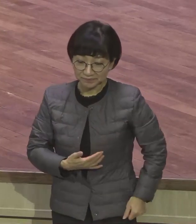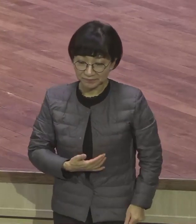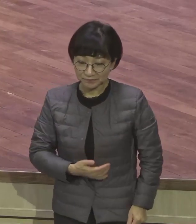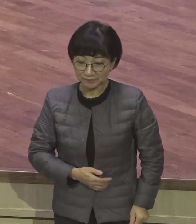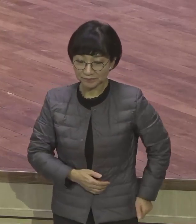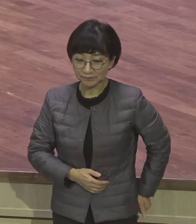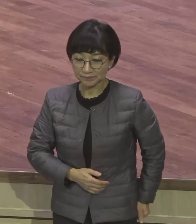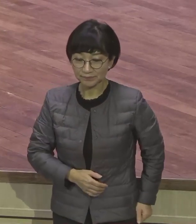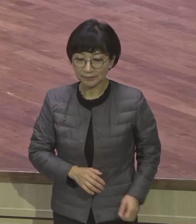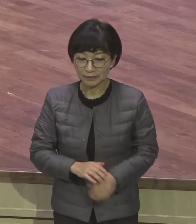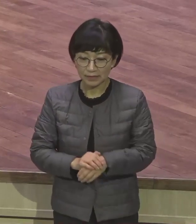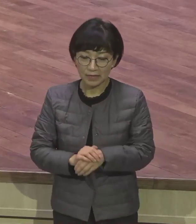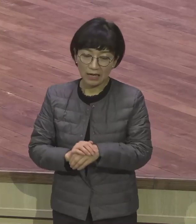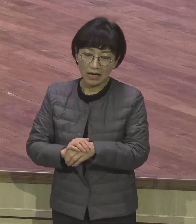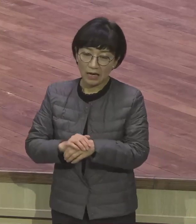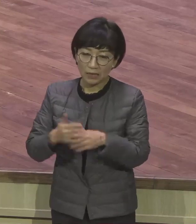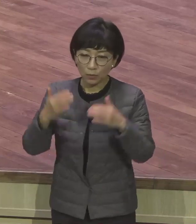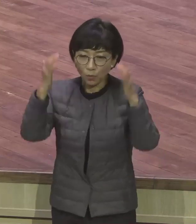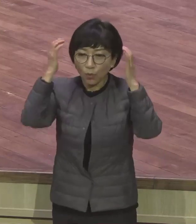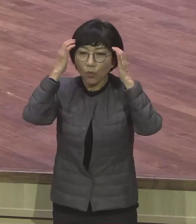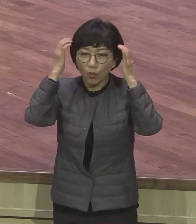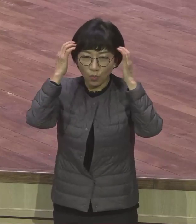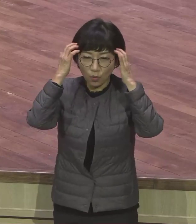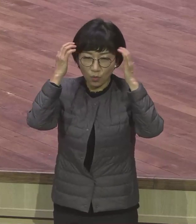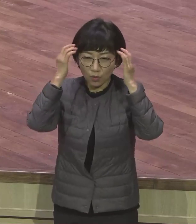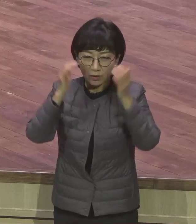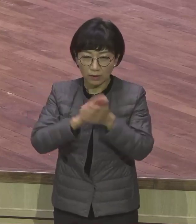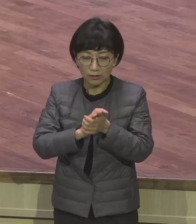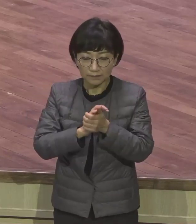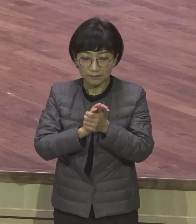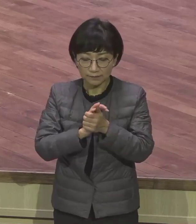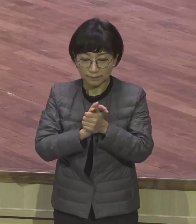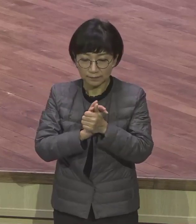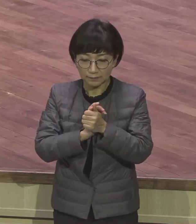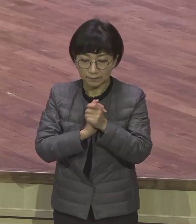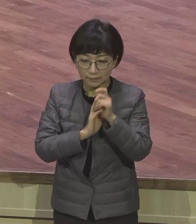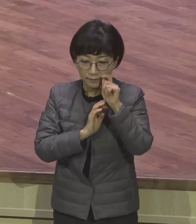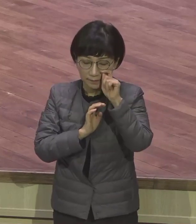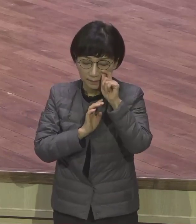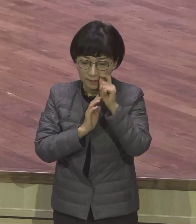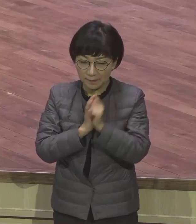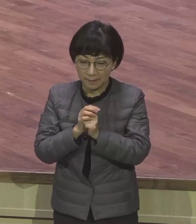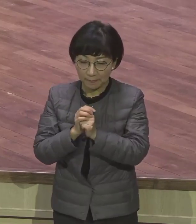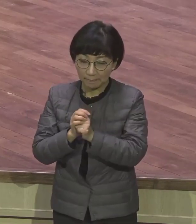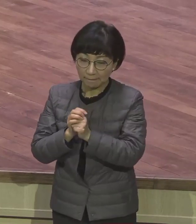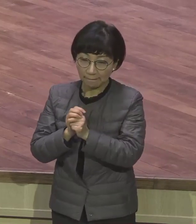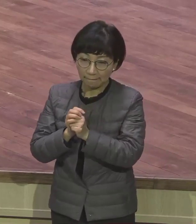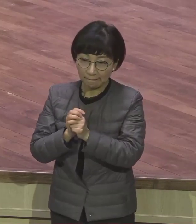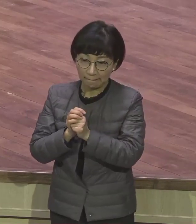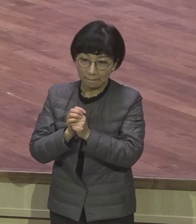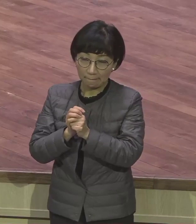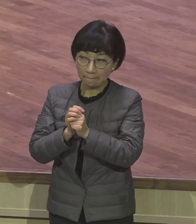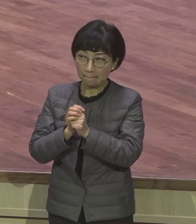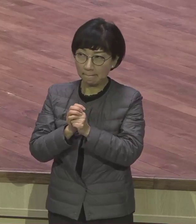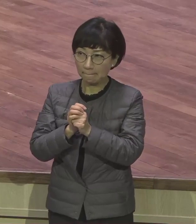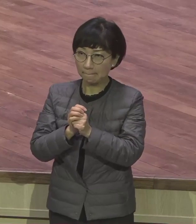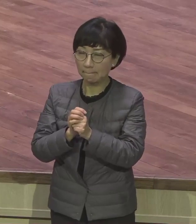깨달을 때까지 죽을 때까지 못 깨달으면 죽을 때까지 하나님 그런 냉정한 분이에요 빨리